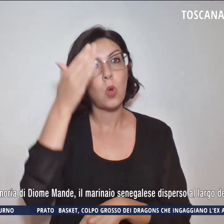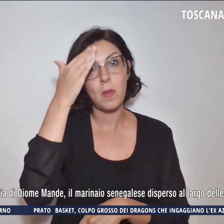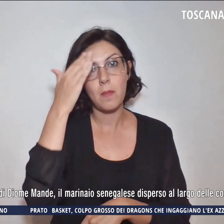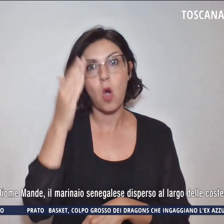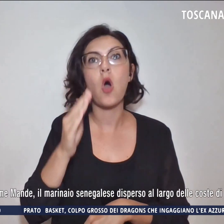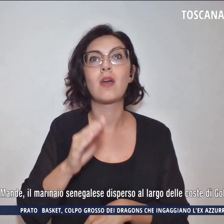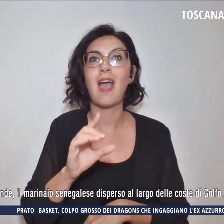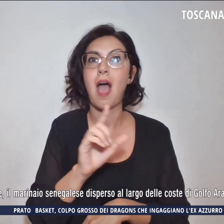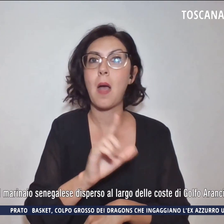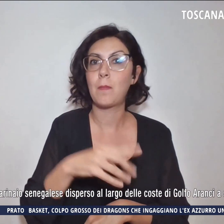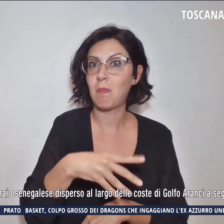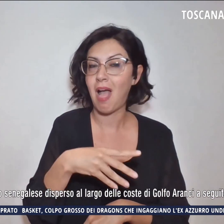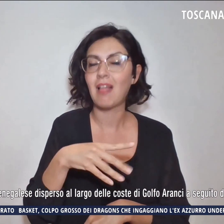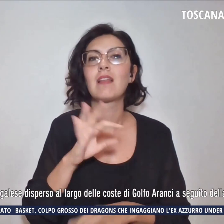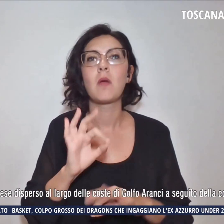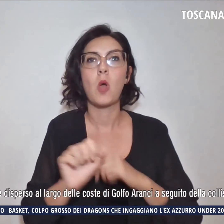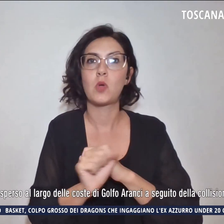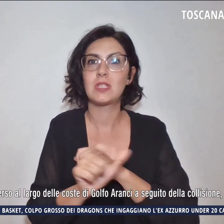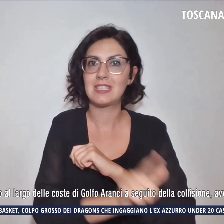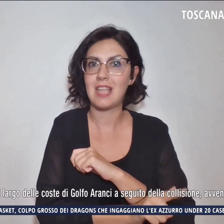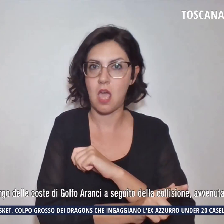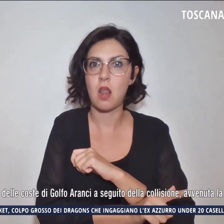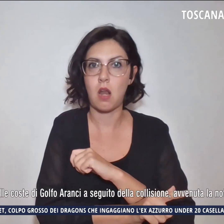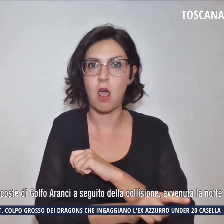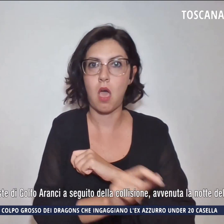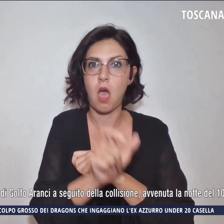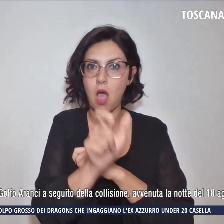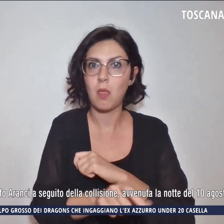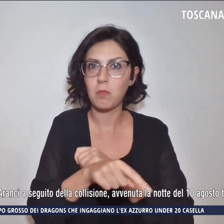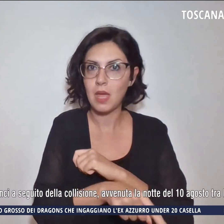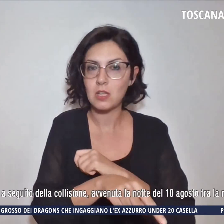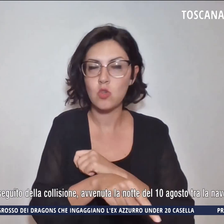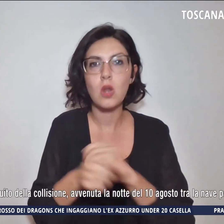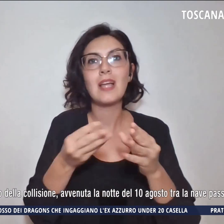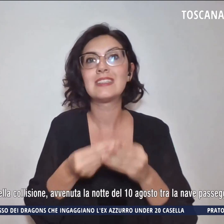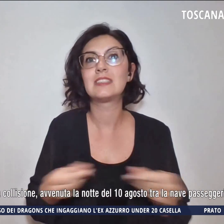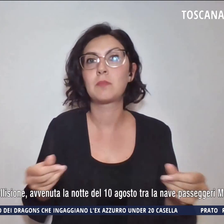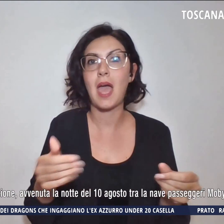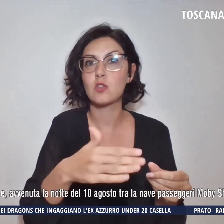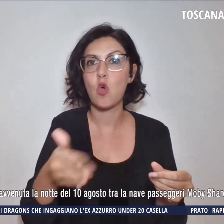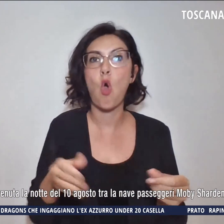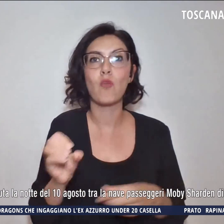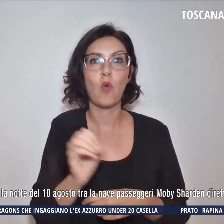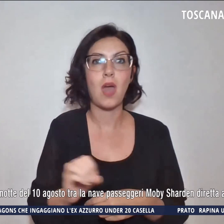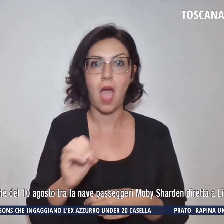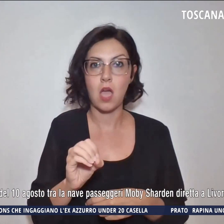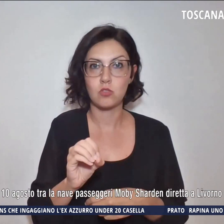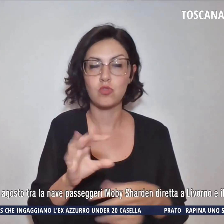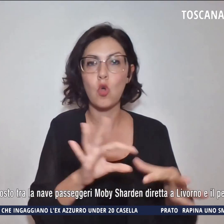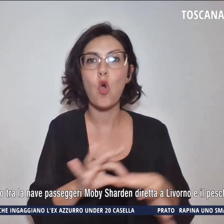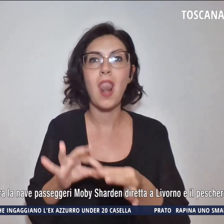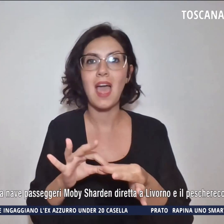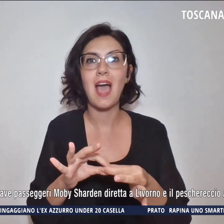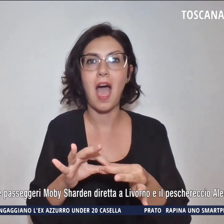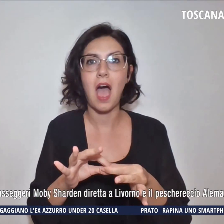disperso a largo delle coste del Golfo Aranci a seguito della collisione avvenuta la